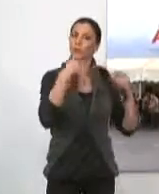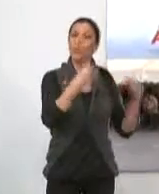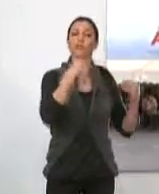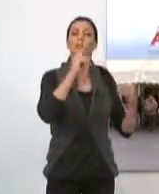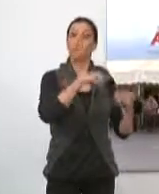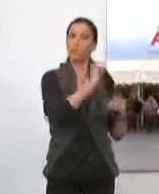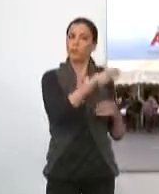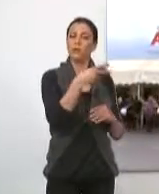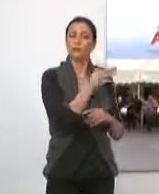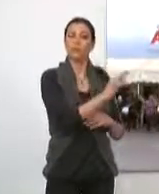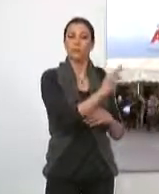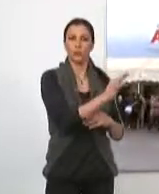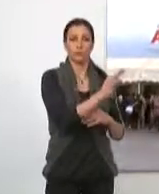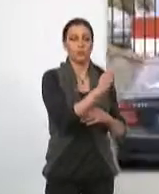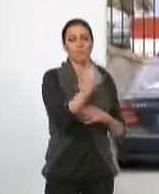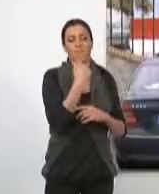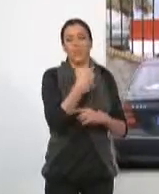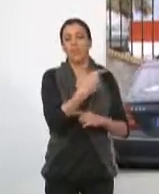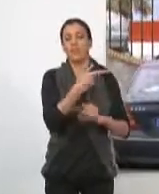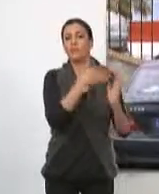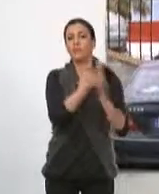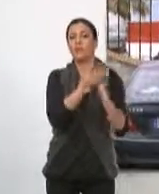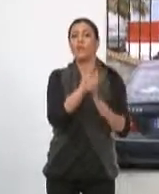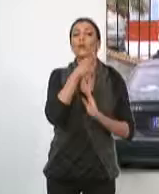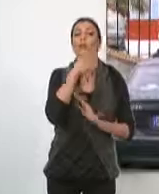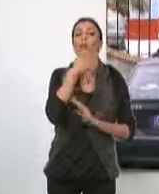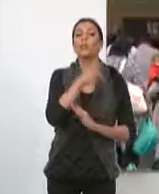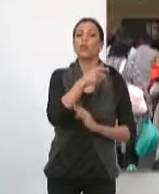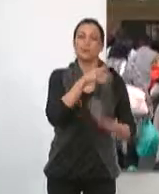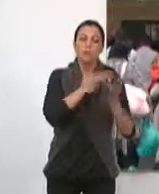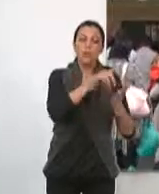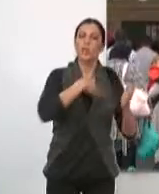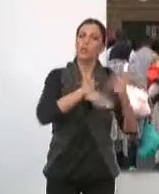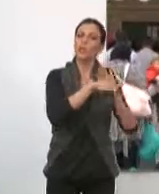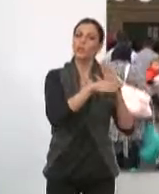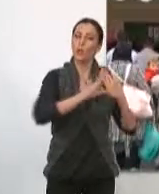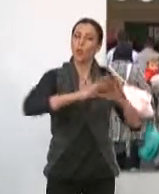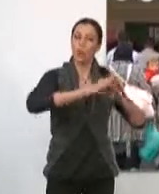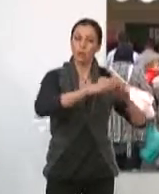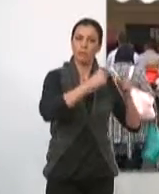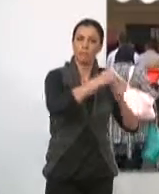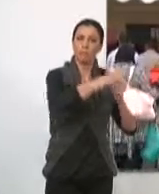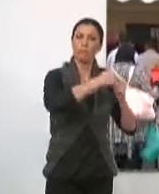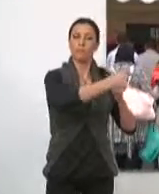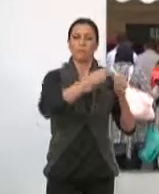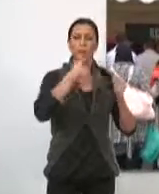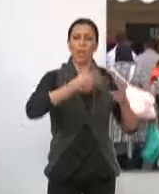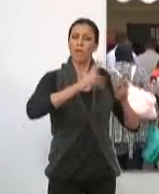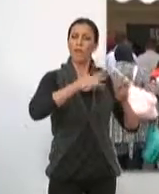competitiva, rentable y registra resultados satisfactorios, por lo que el servicio se va a seguir prestando